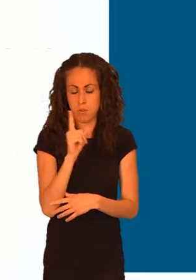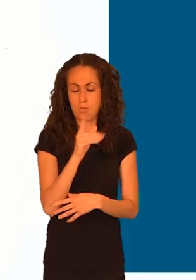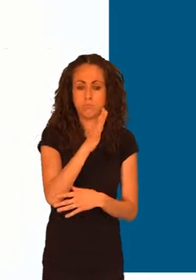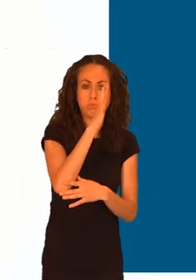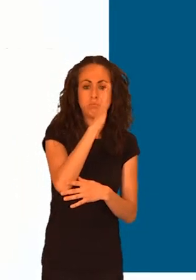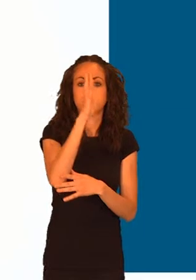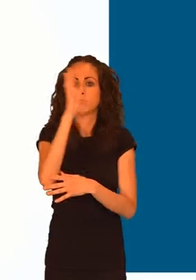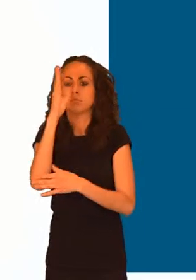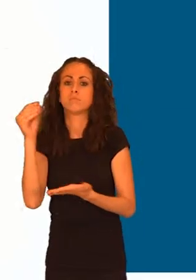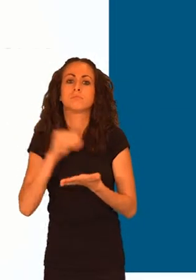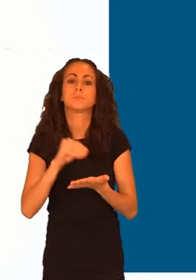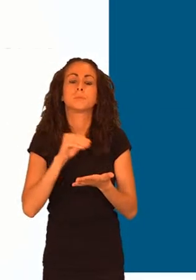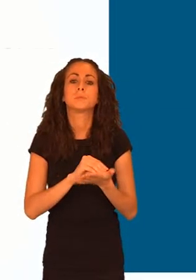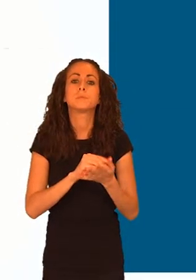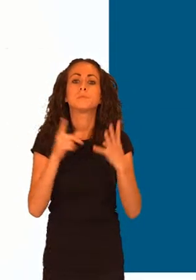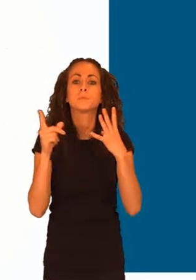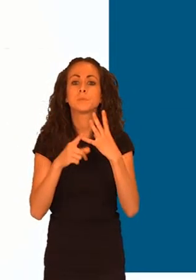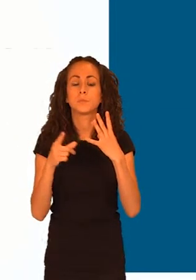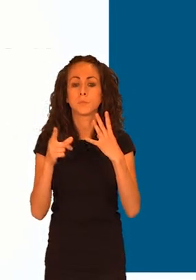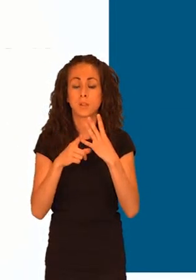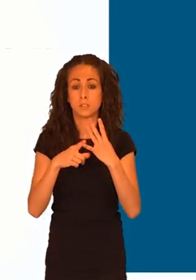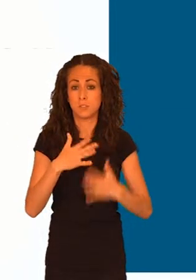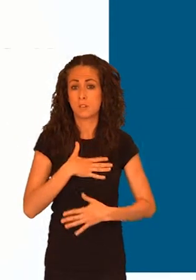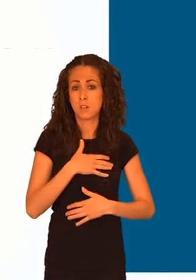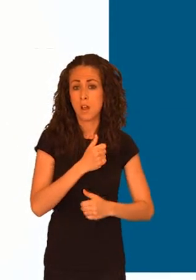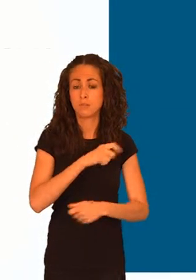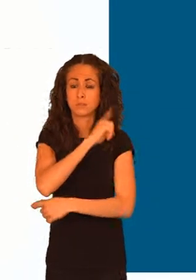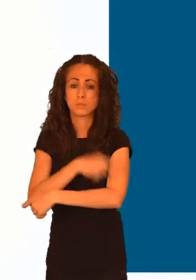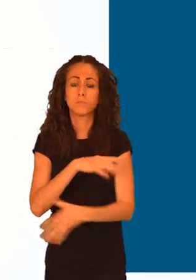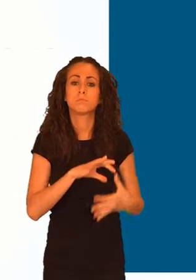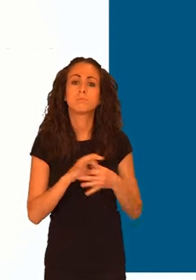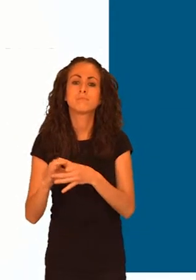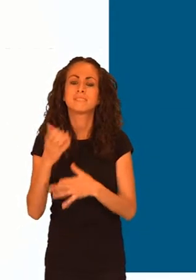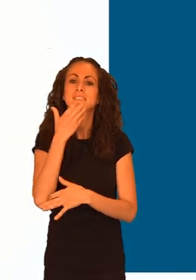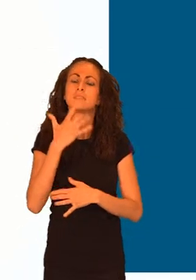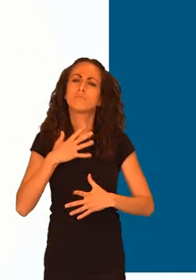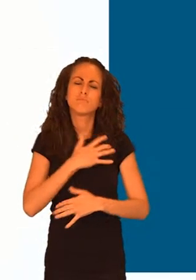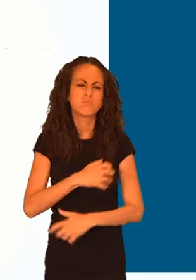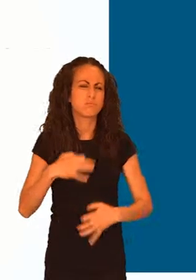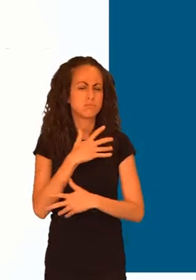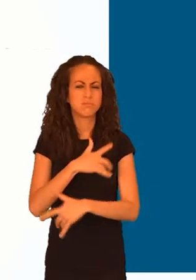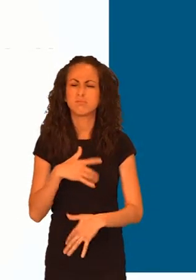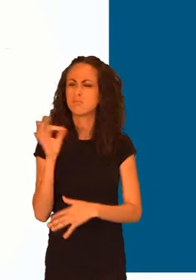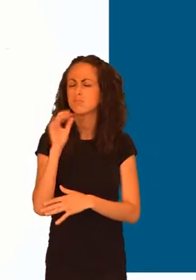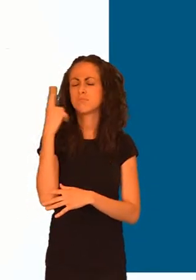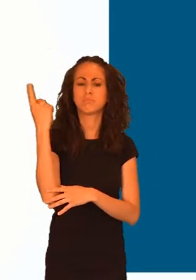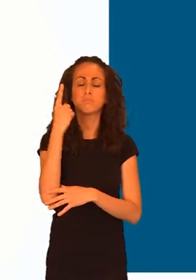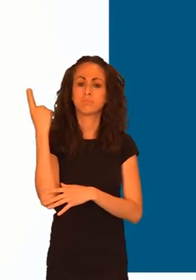ejercicio físico que va a realizar debe hacerse de forma progresiva. Comience por un calentamiento suave y vaya subiendo poco a poco de